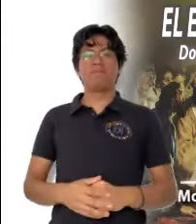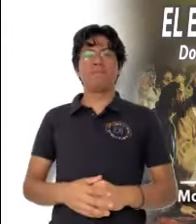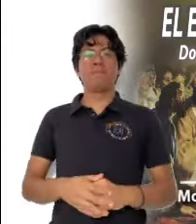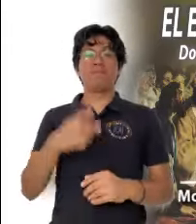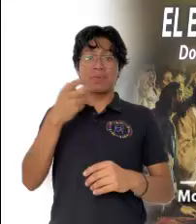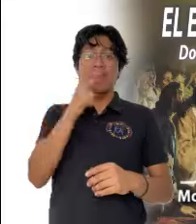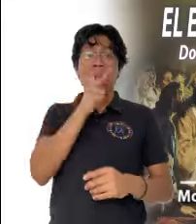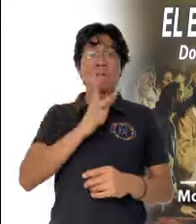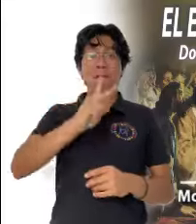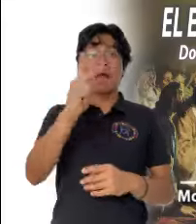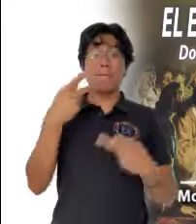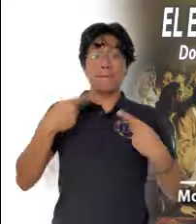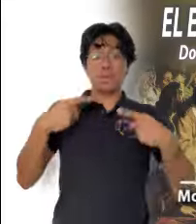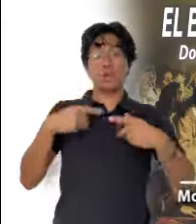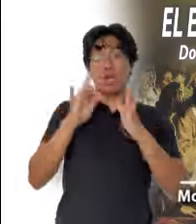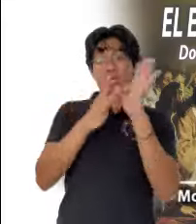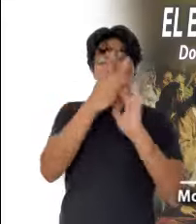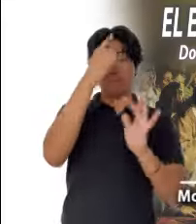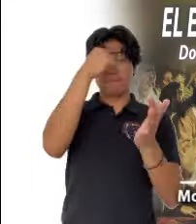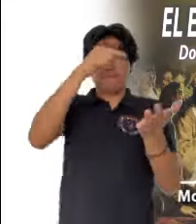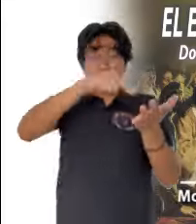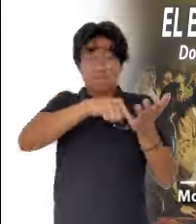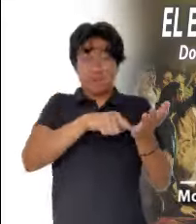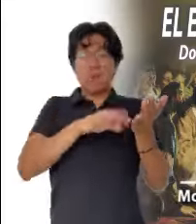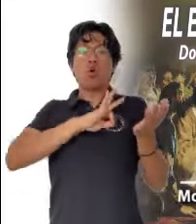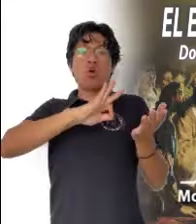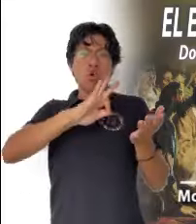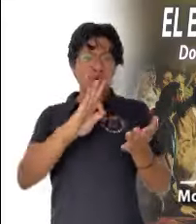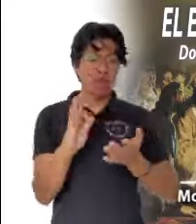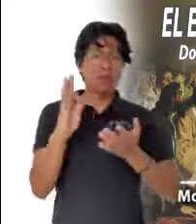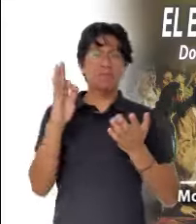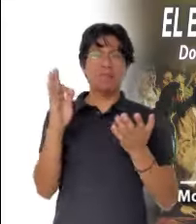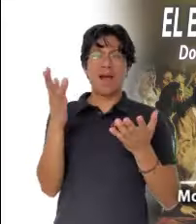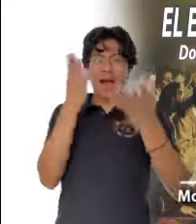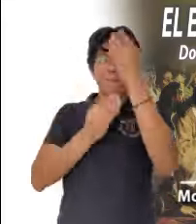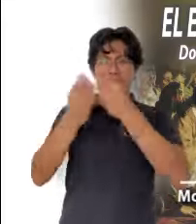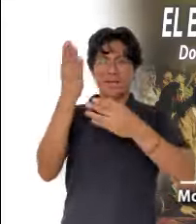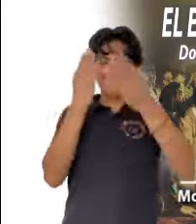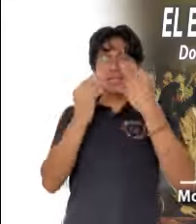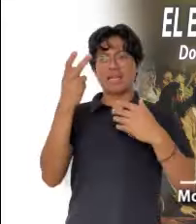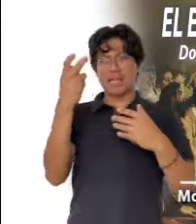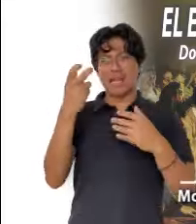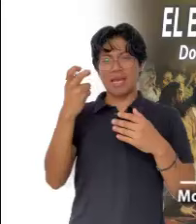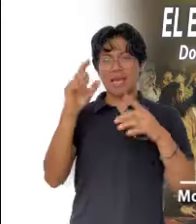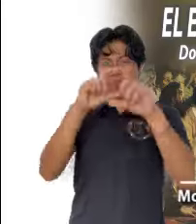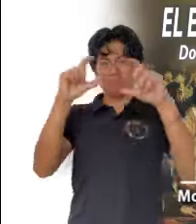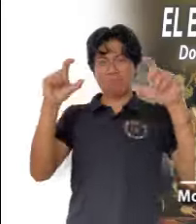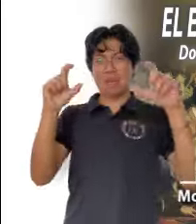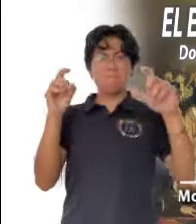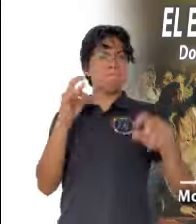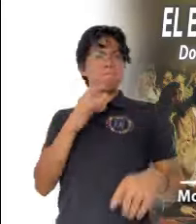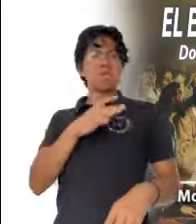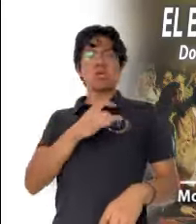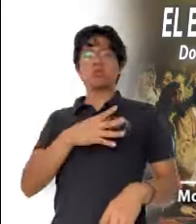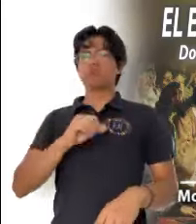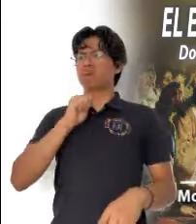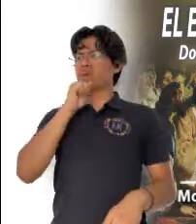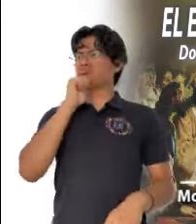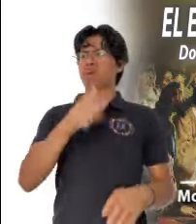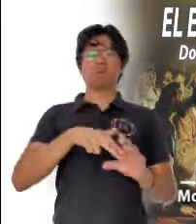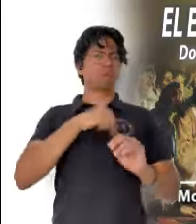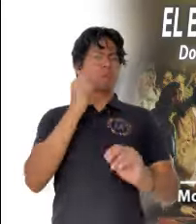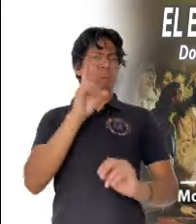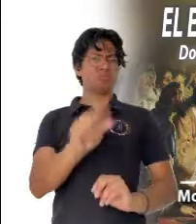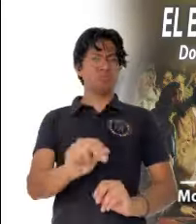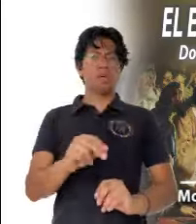A partir de estas palabras, los cristianos podemos aprender la lección de no tener miedo a nada ni a nadie.